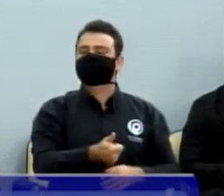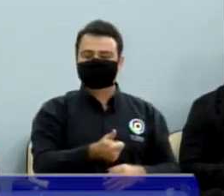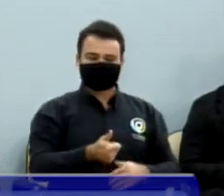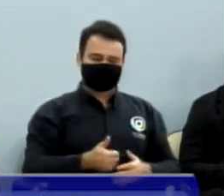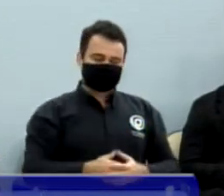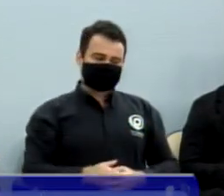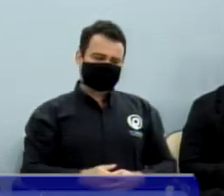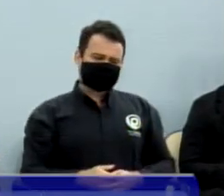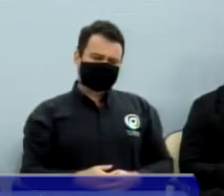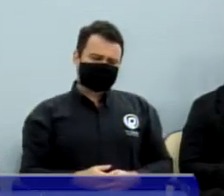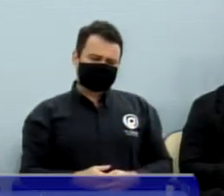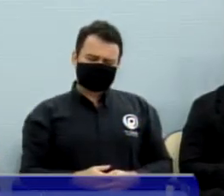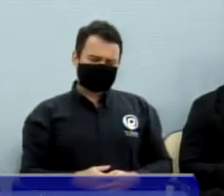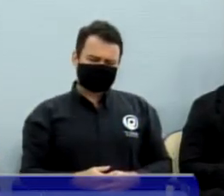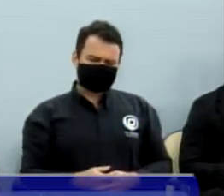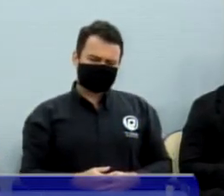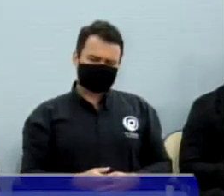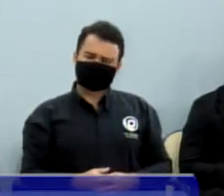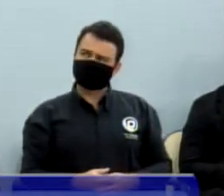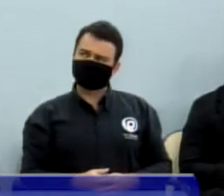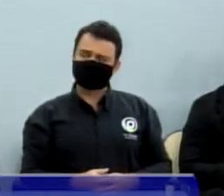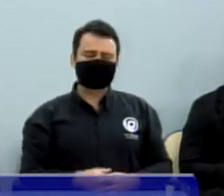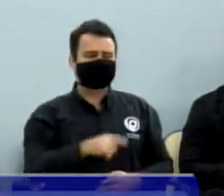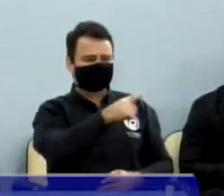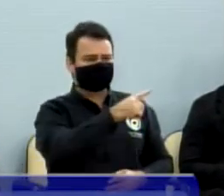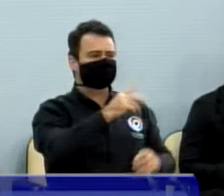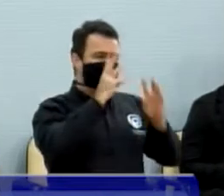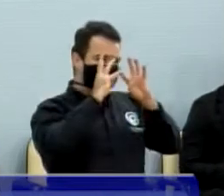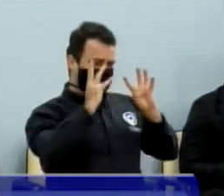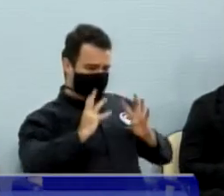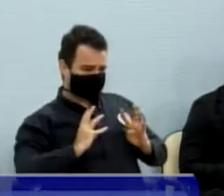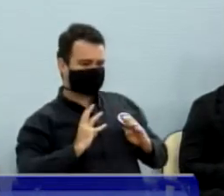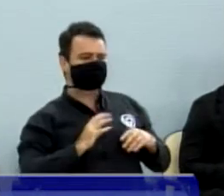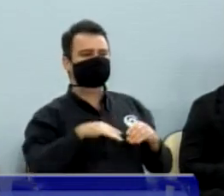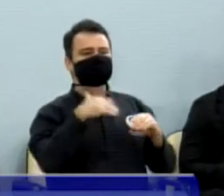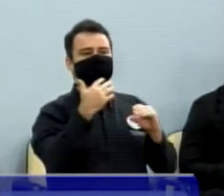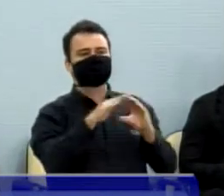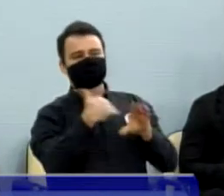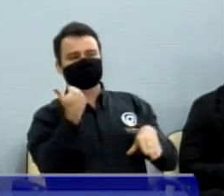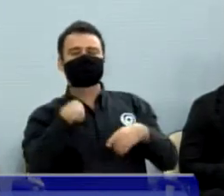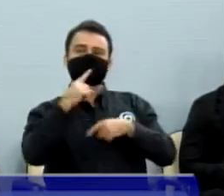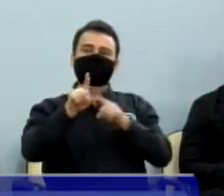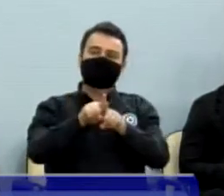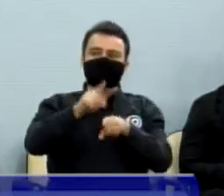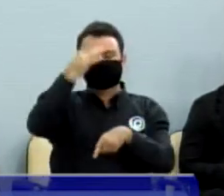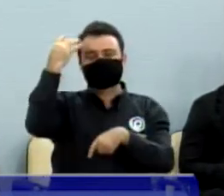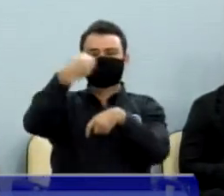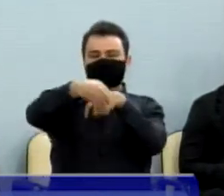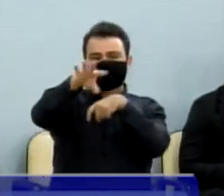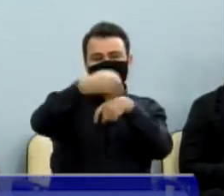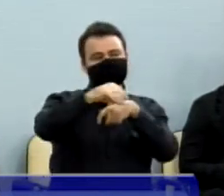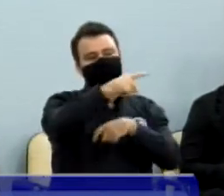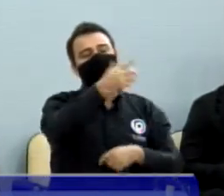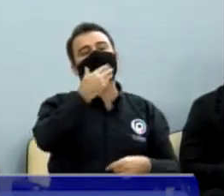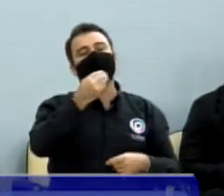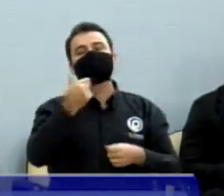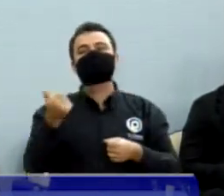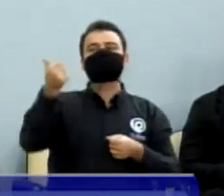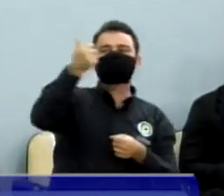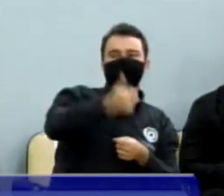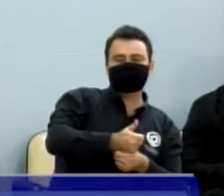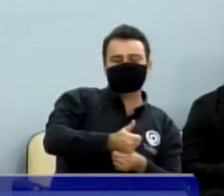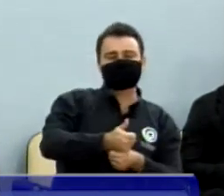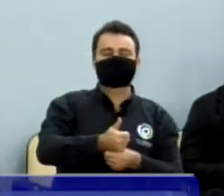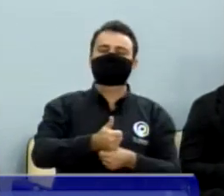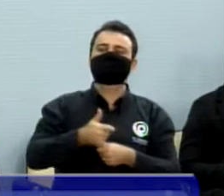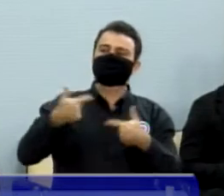solucionado de imediato, mas atende, mostra para a gente poder dar um retorno para a população. Então seja bem-vindo e que consiga dar continuidade a